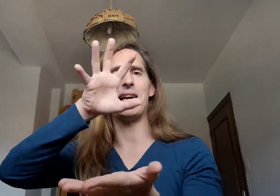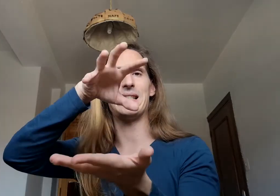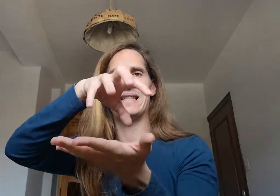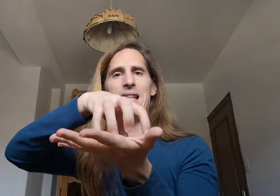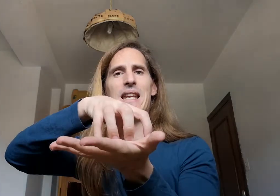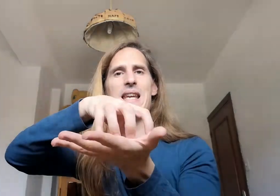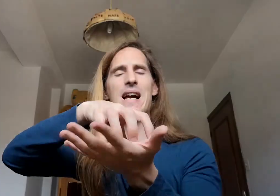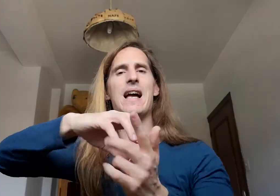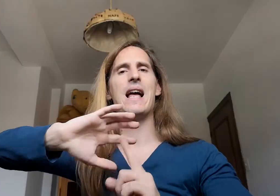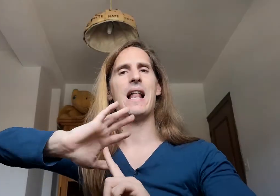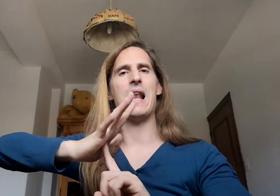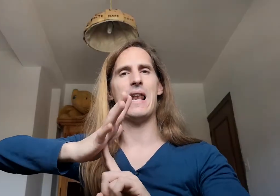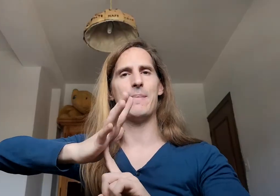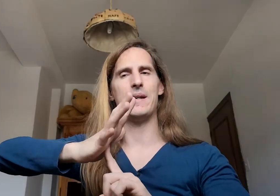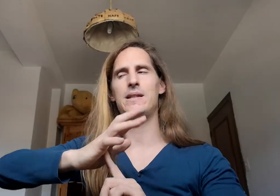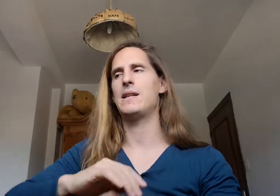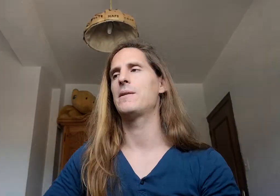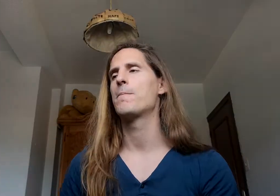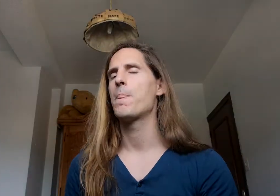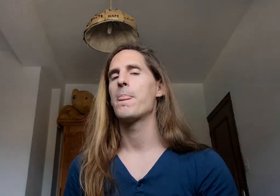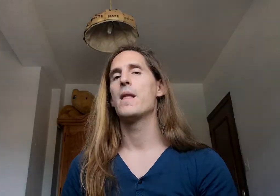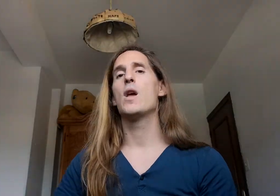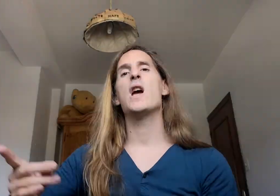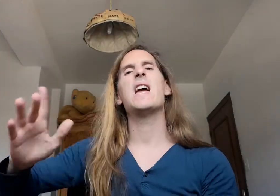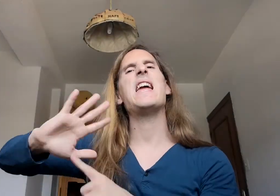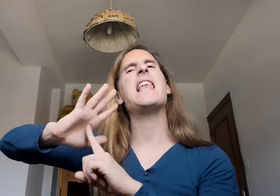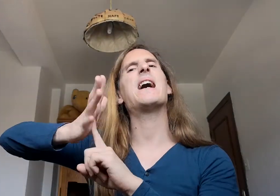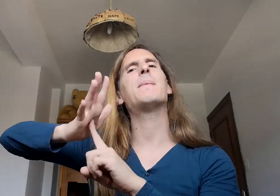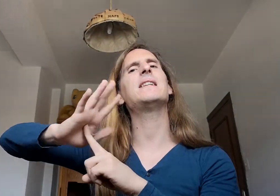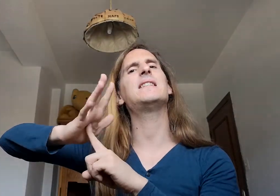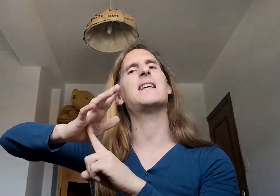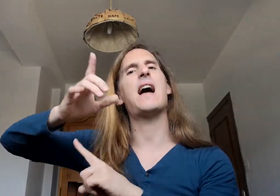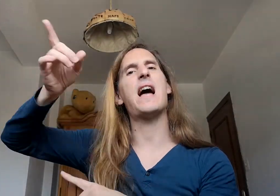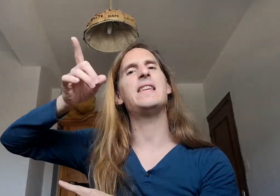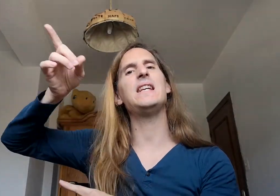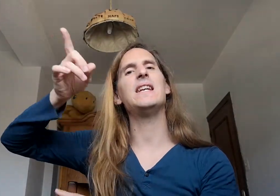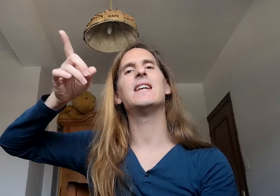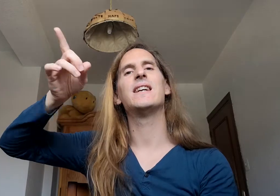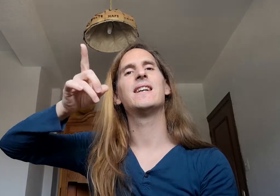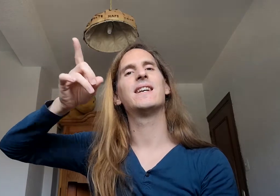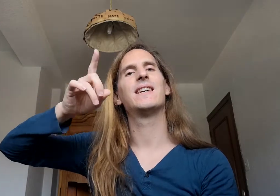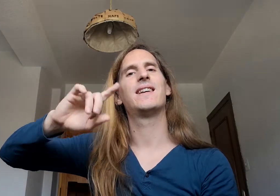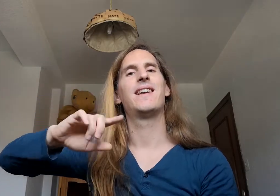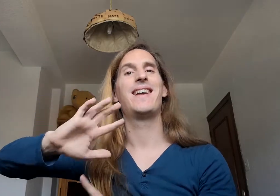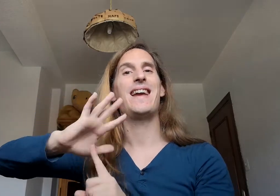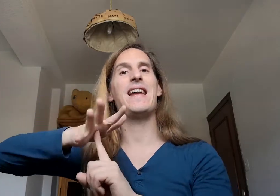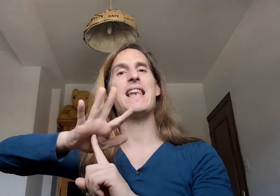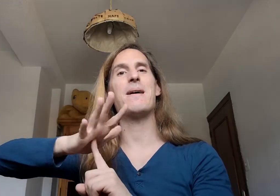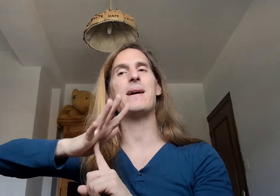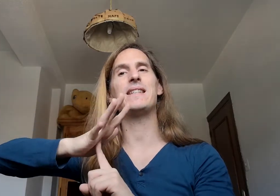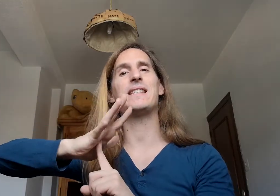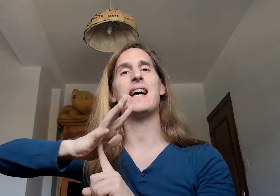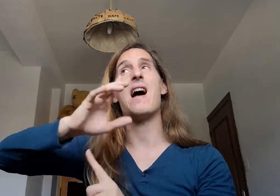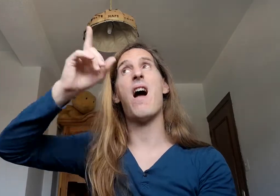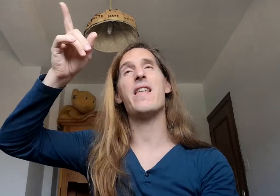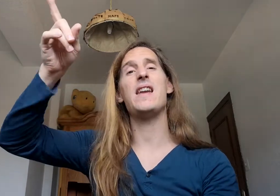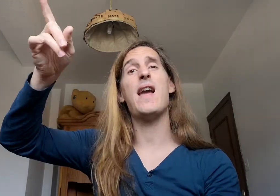Castilla La mancha En la mancha Allí En la mancha Allí